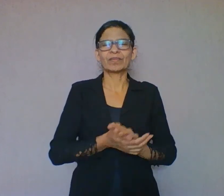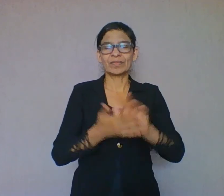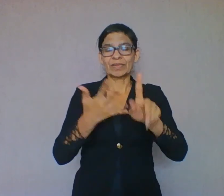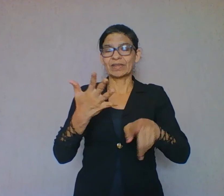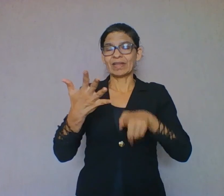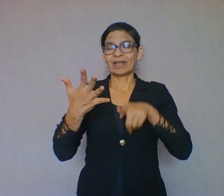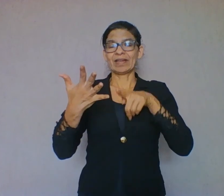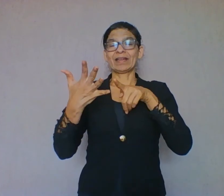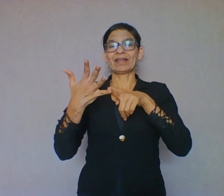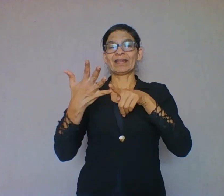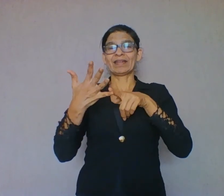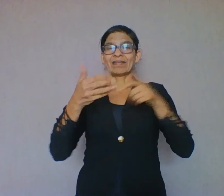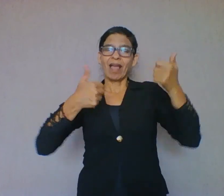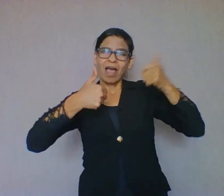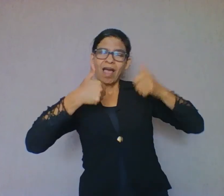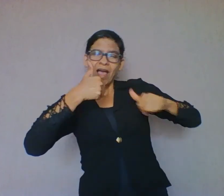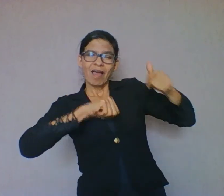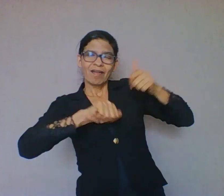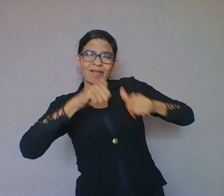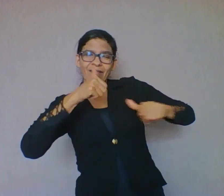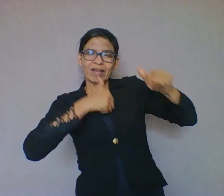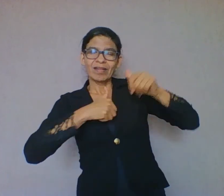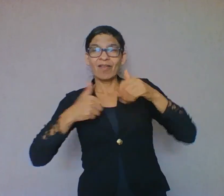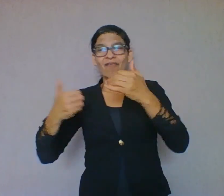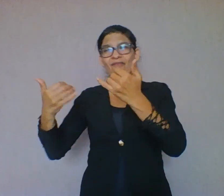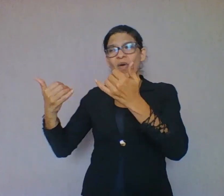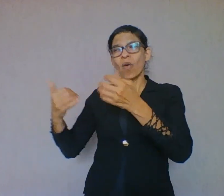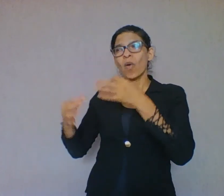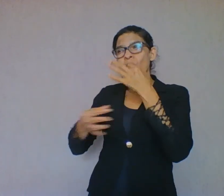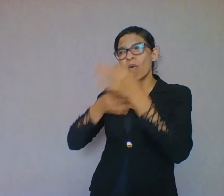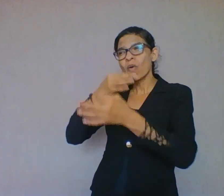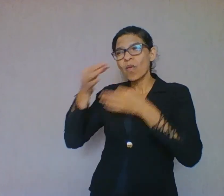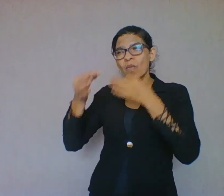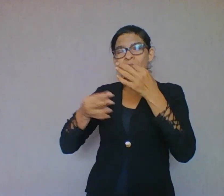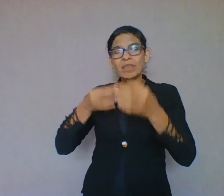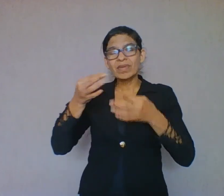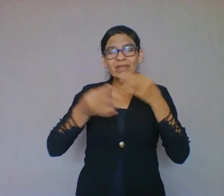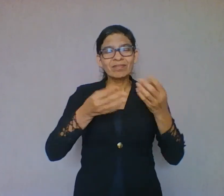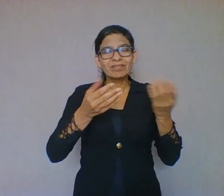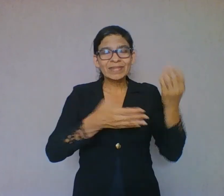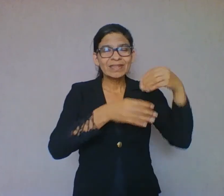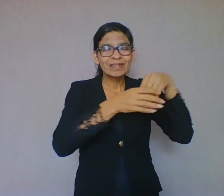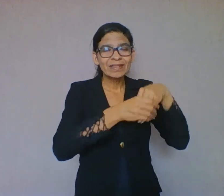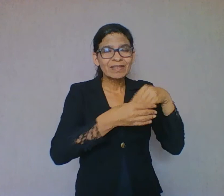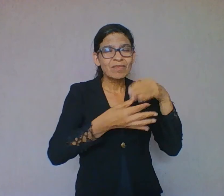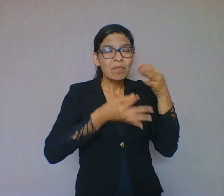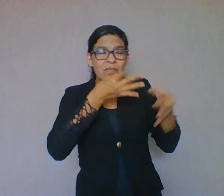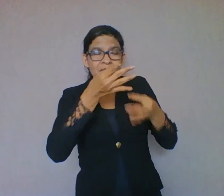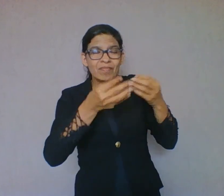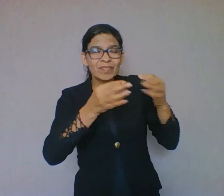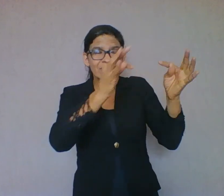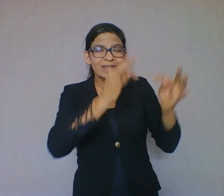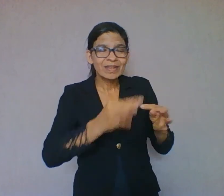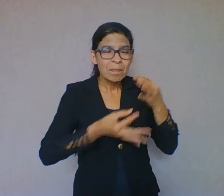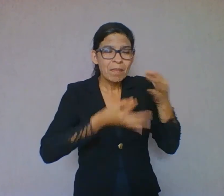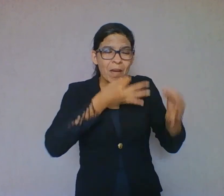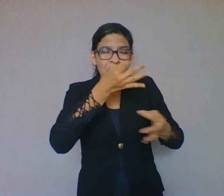das informações ou opiniões emitidas no texto. Vou saber se essas informações são verdadeiras